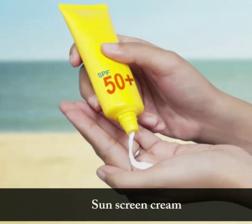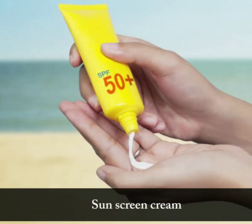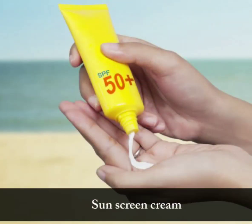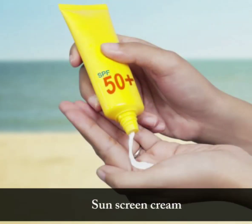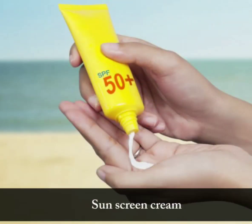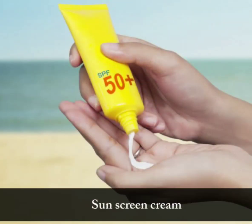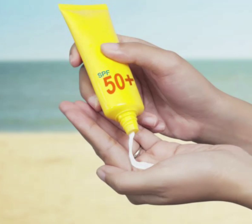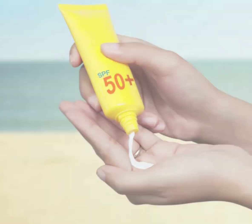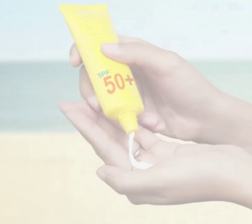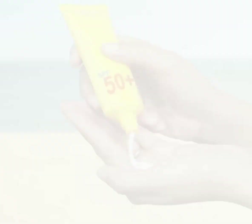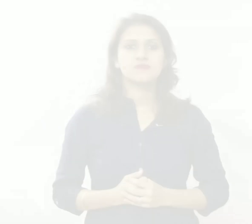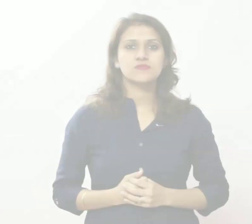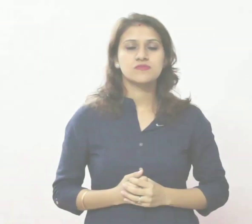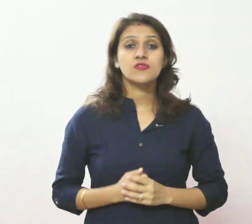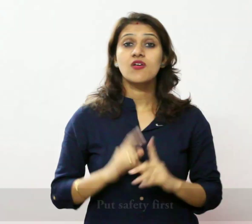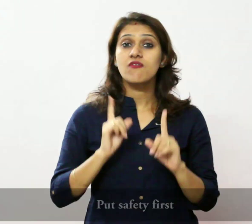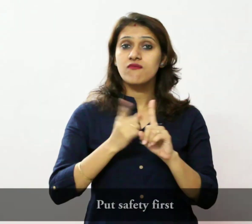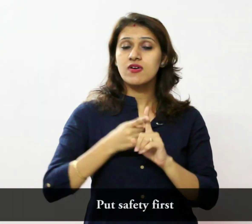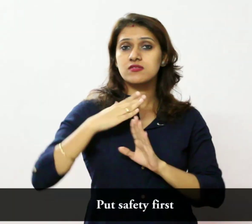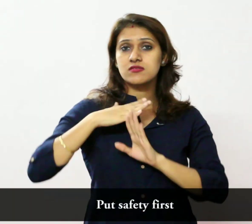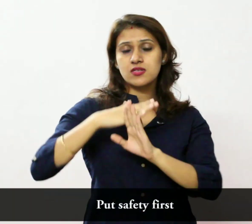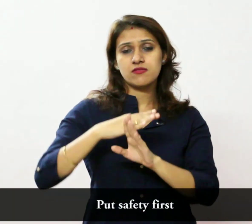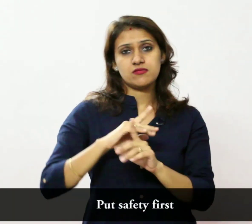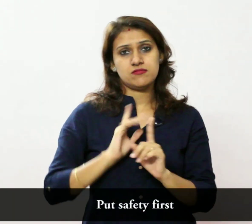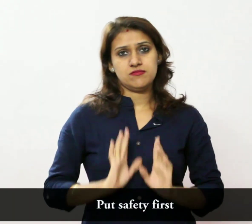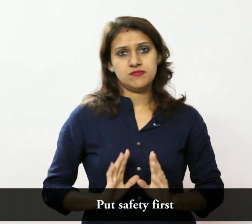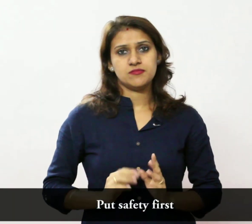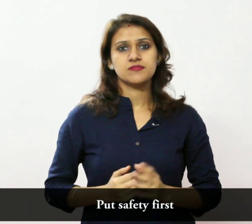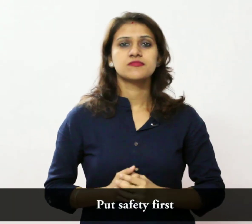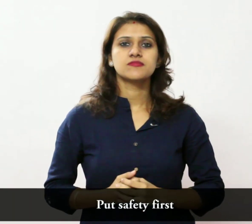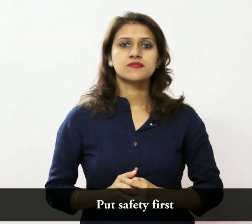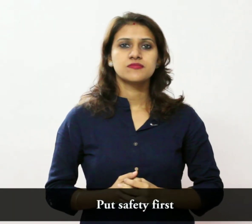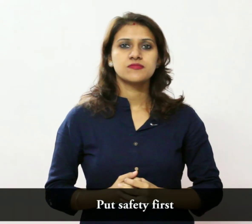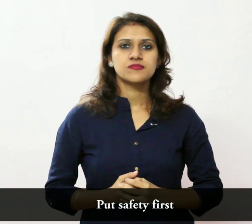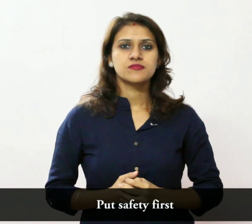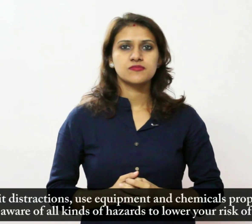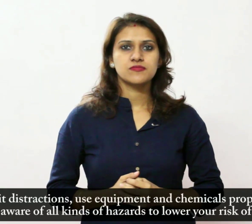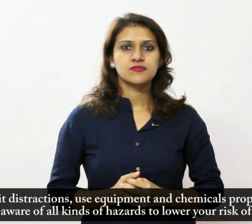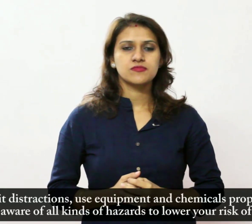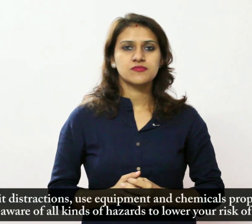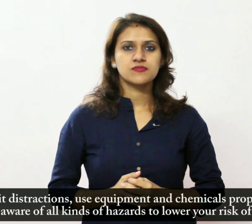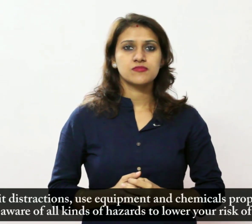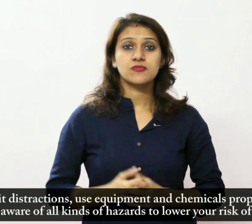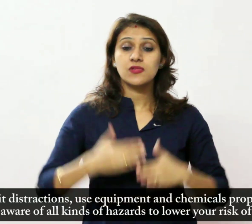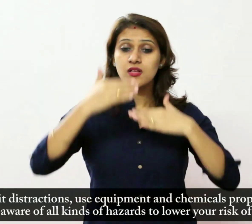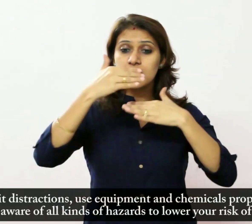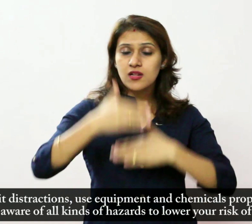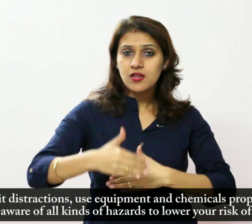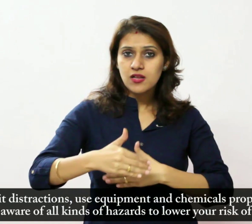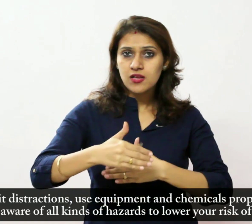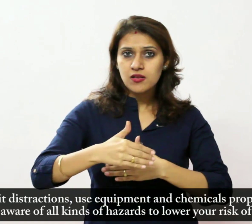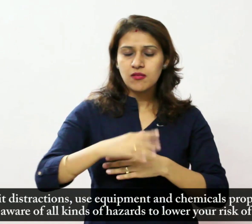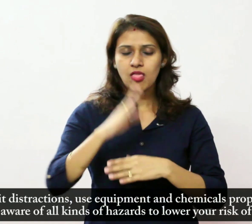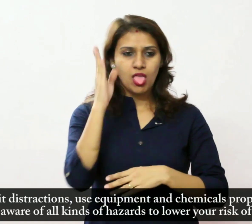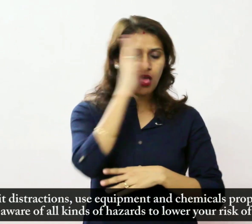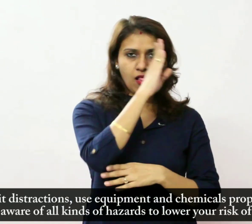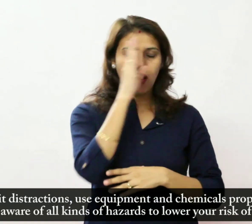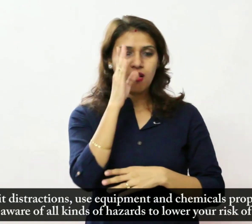पहले सुरक्षा को रखे ध्यान भंग, उपकरण और रसायनों का